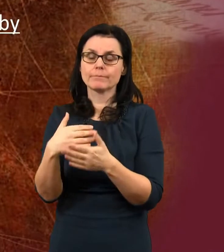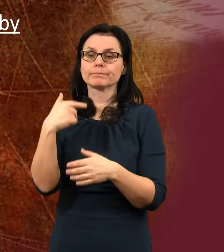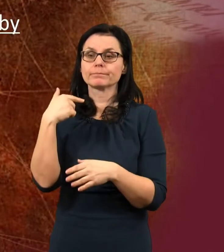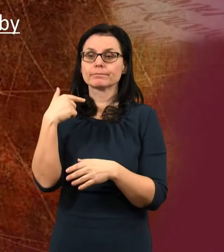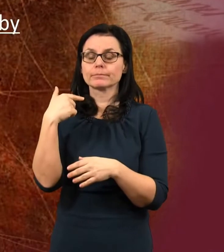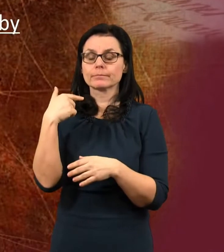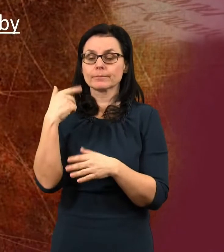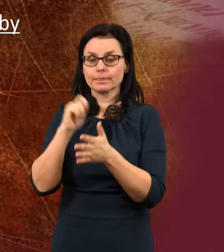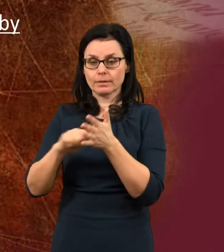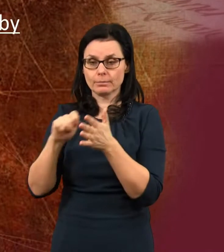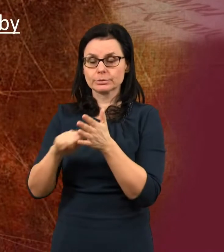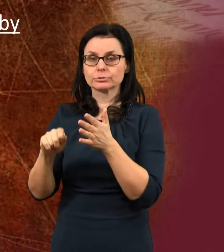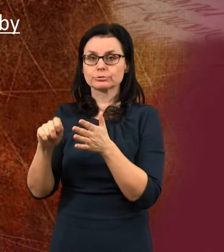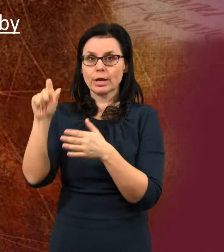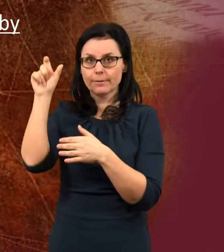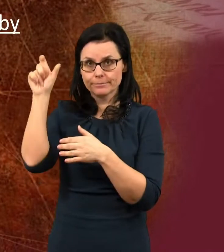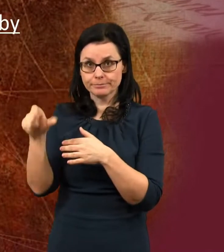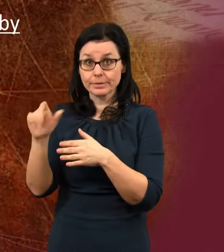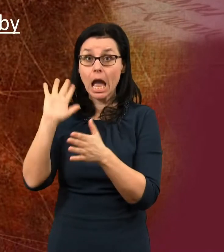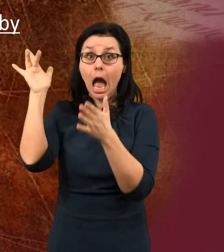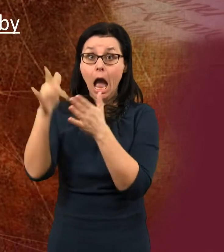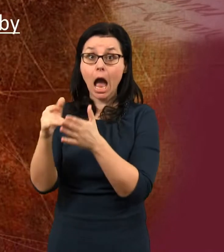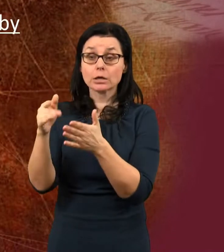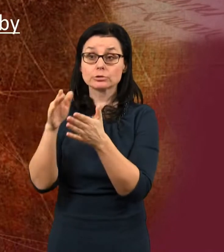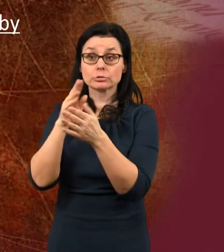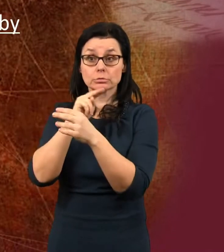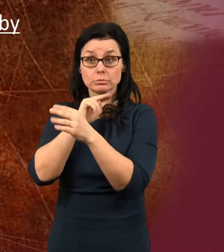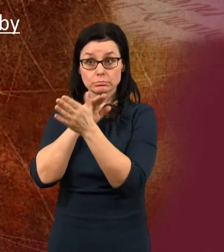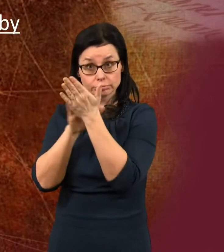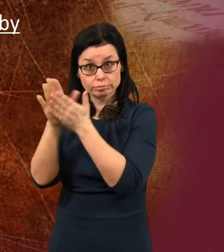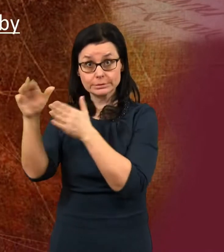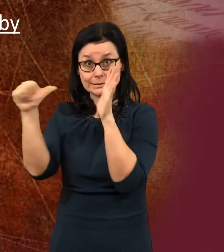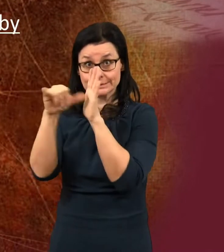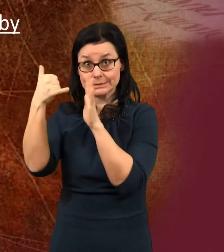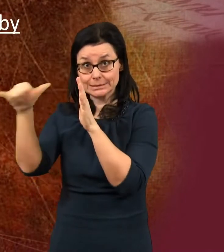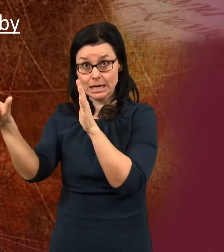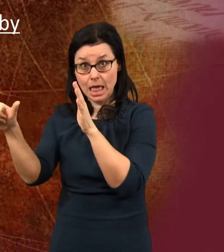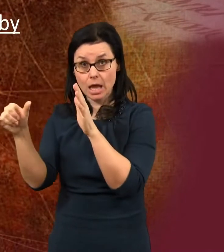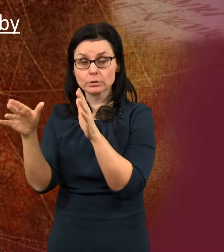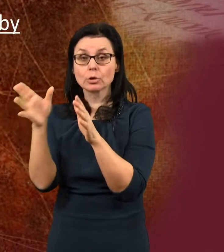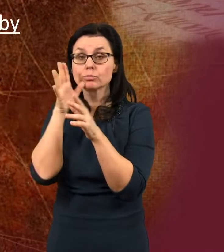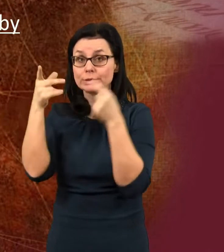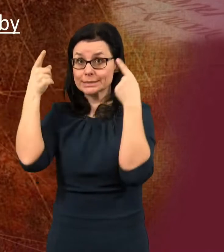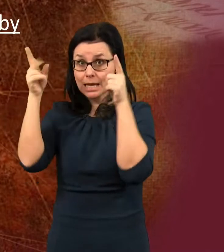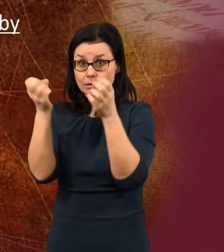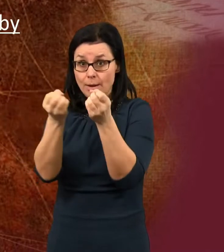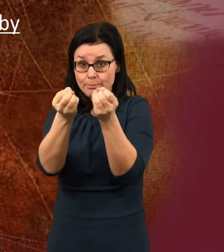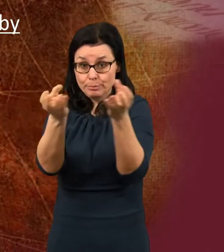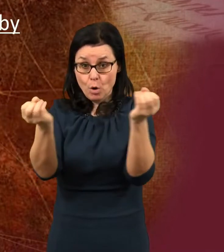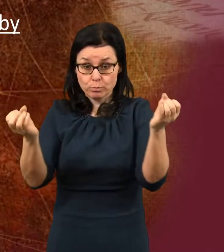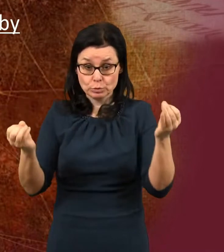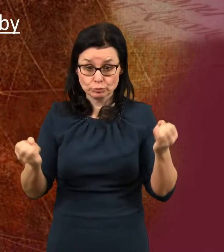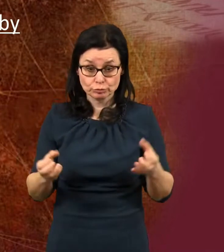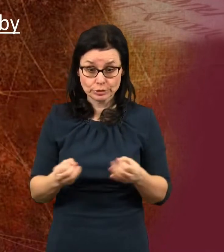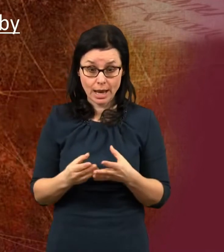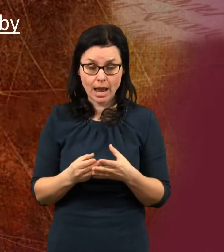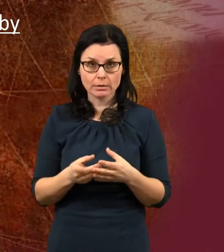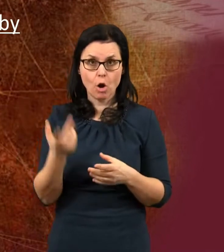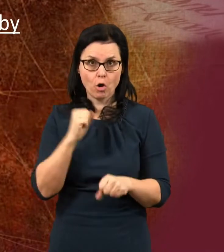sedmý verž, až se dovrší tisíc let, bude Satan propuštěn ze svého žaláře.